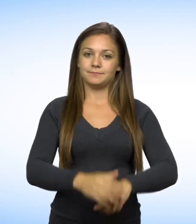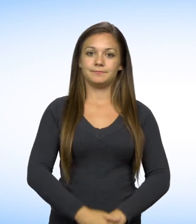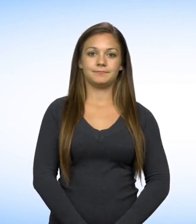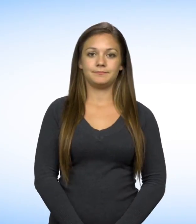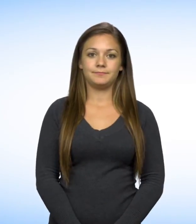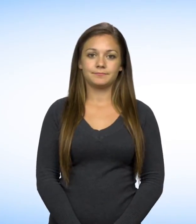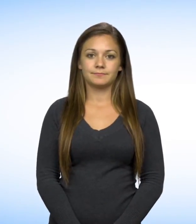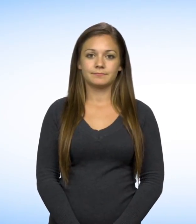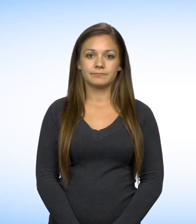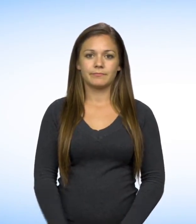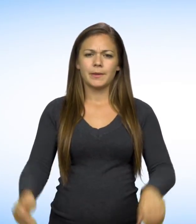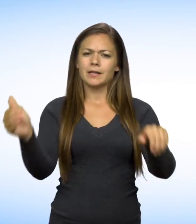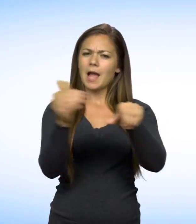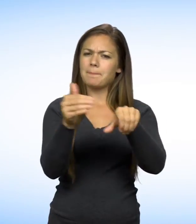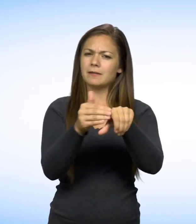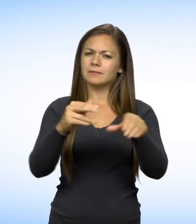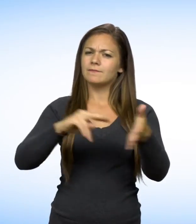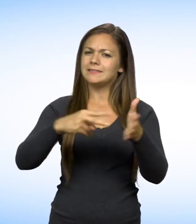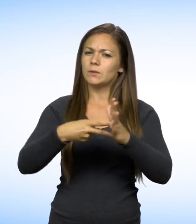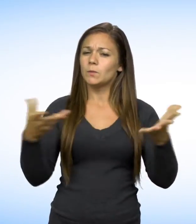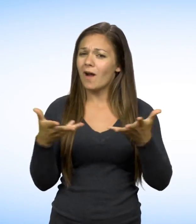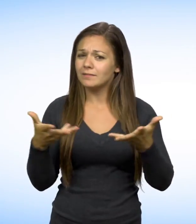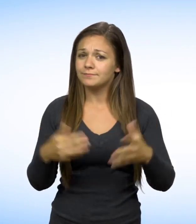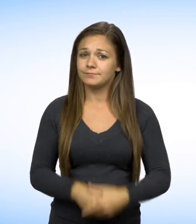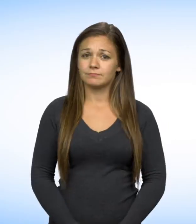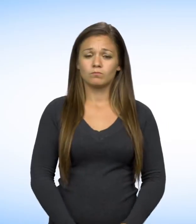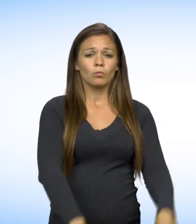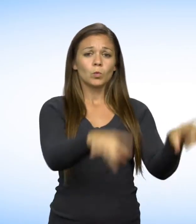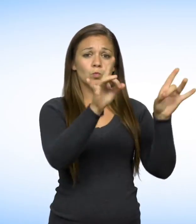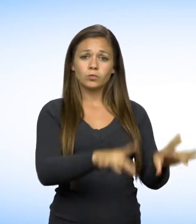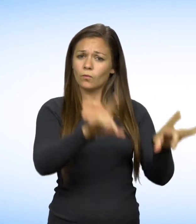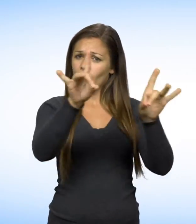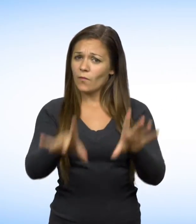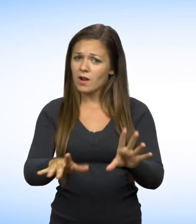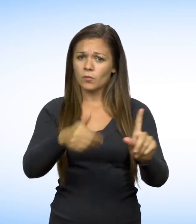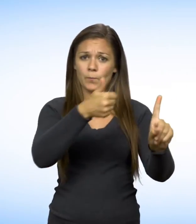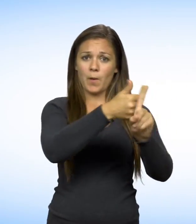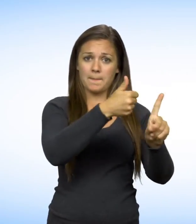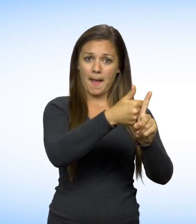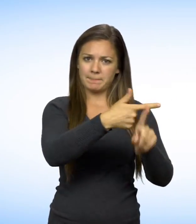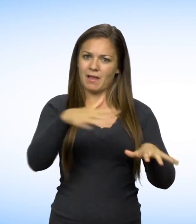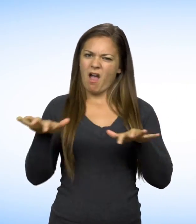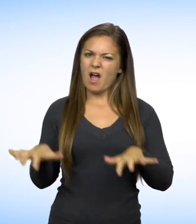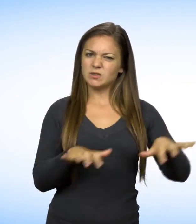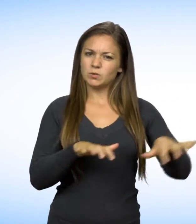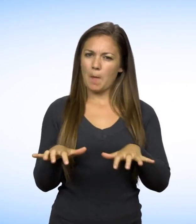Harcèlement Le harcèlement, c'est lorsque la conduite d'un individu porte atteinte à la